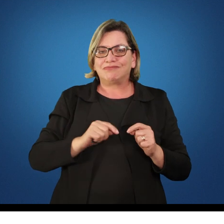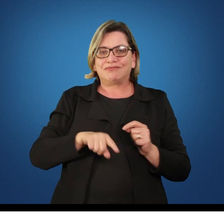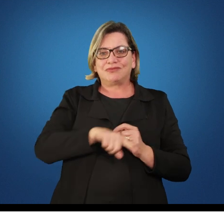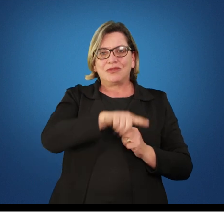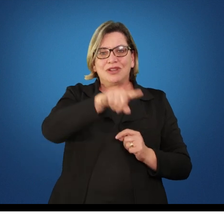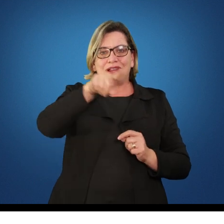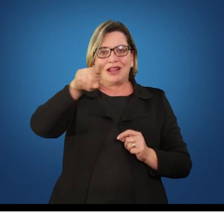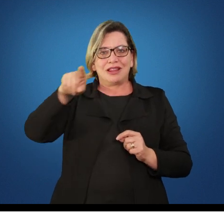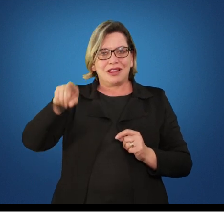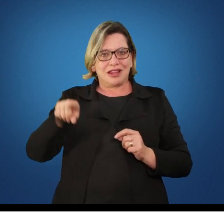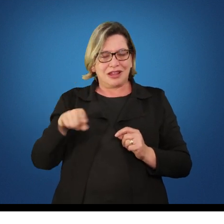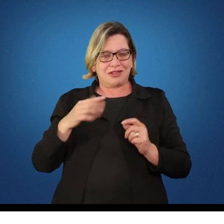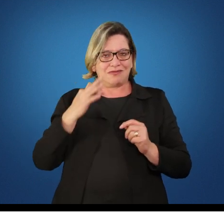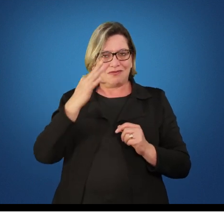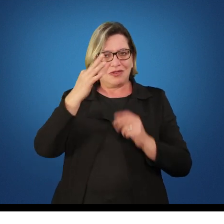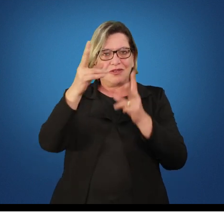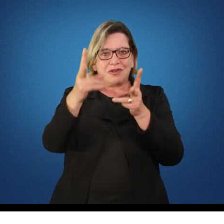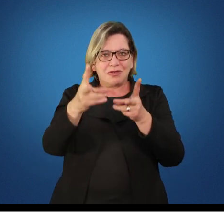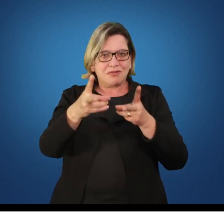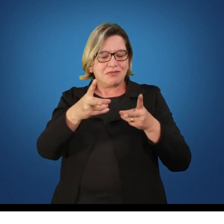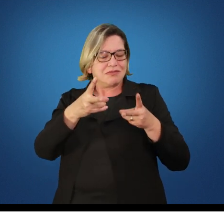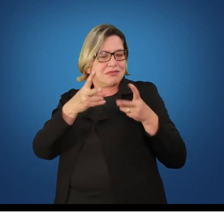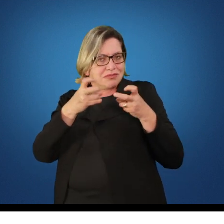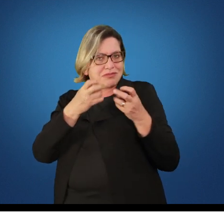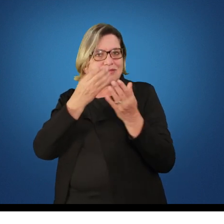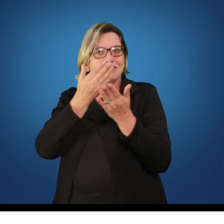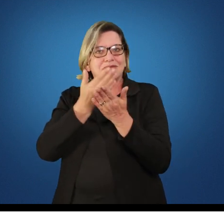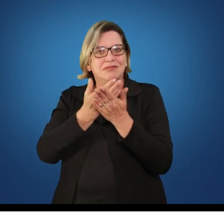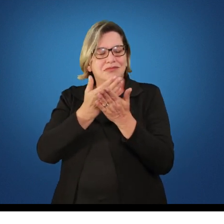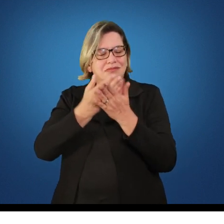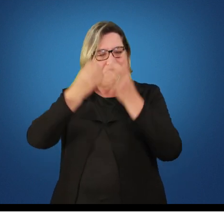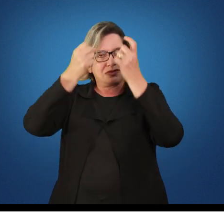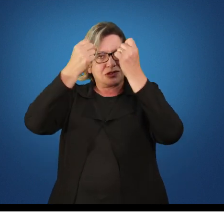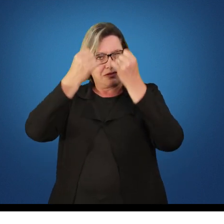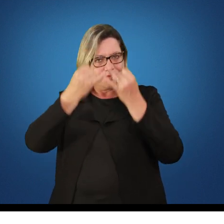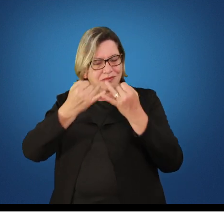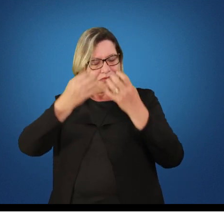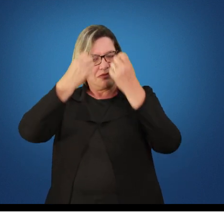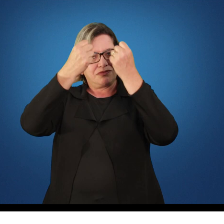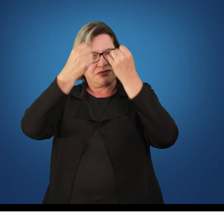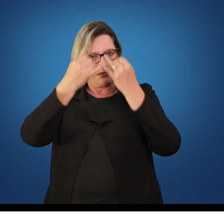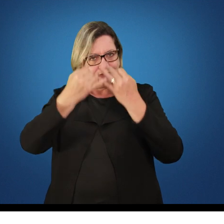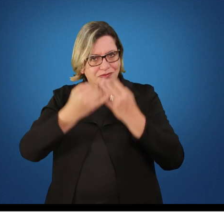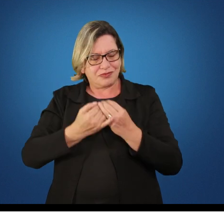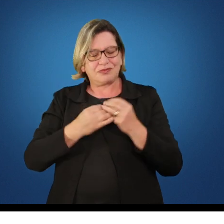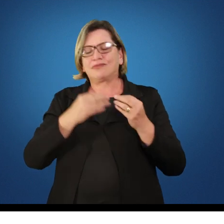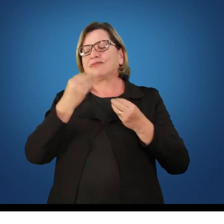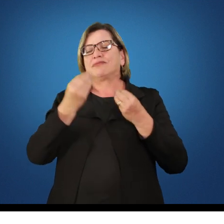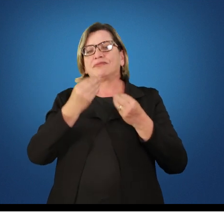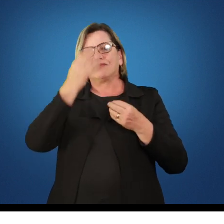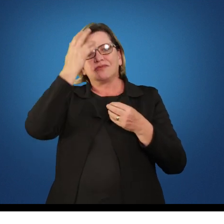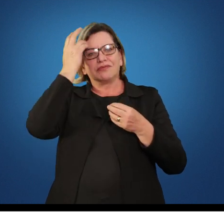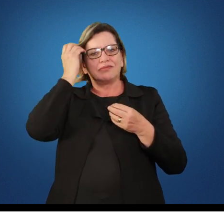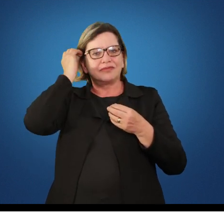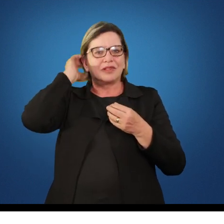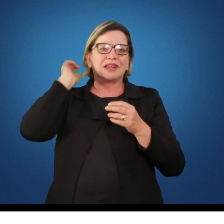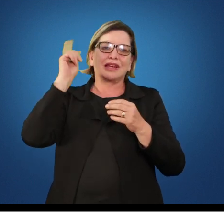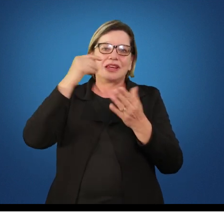ver que no prosseguimento aí da explanação, dentro das unidades, elas são divididas em